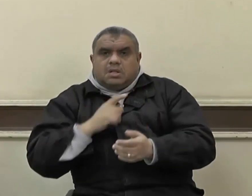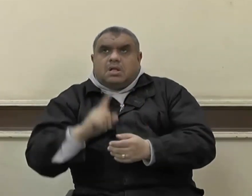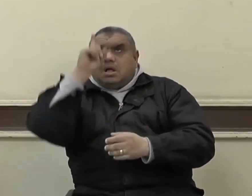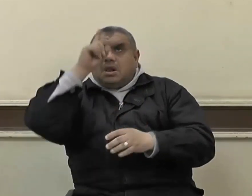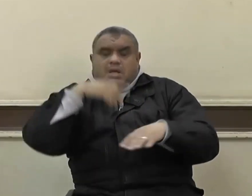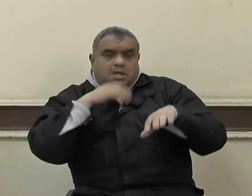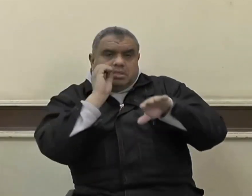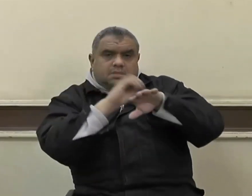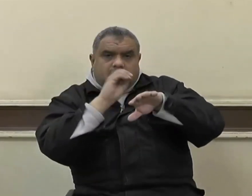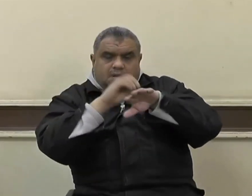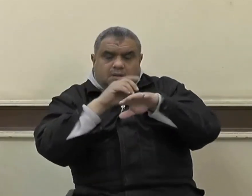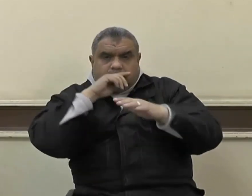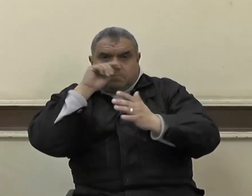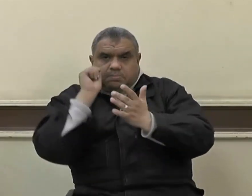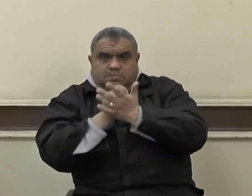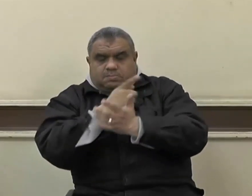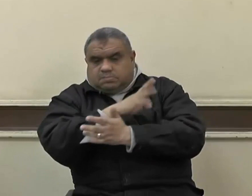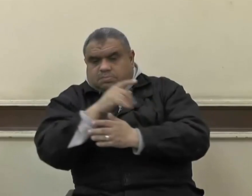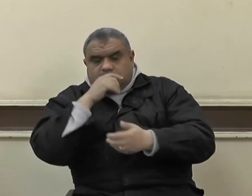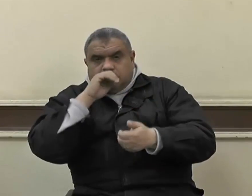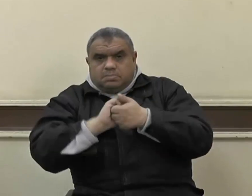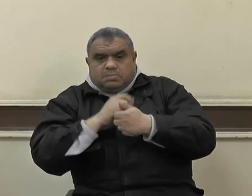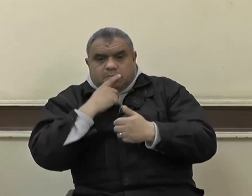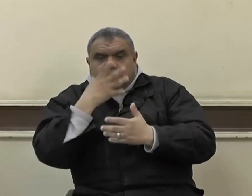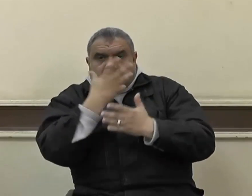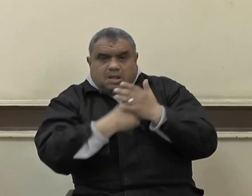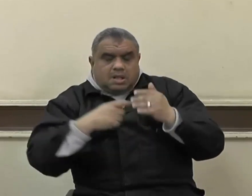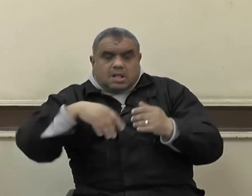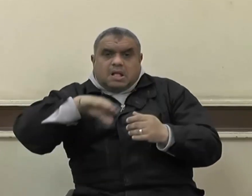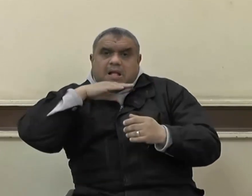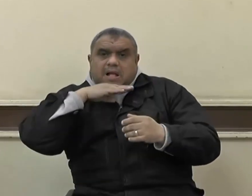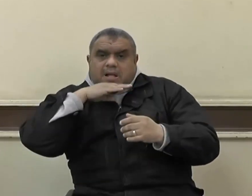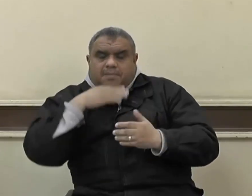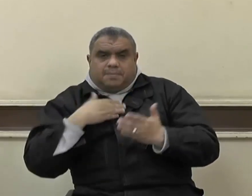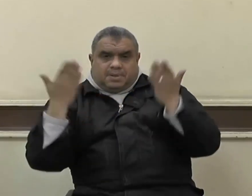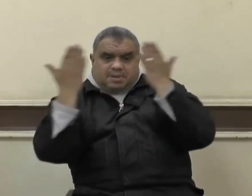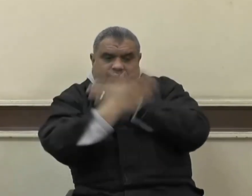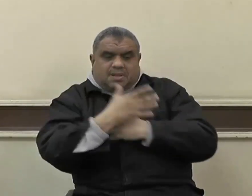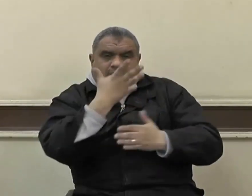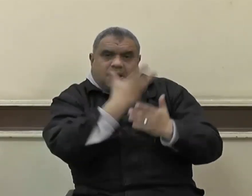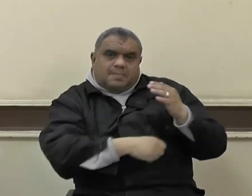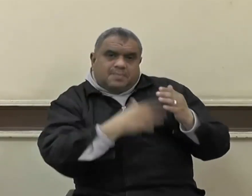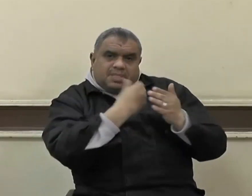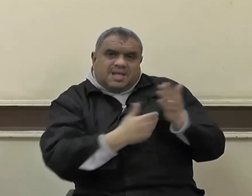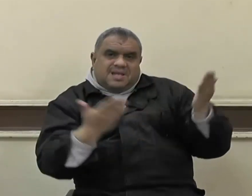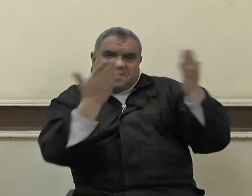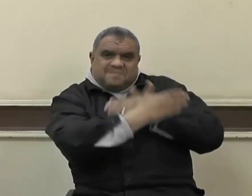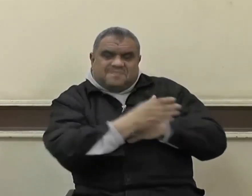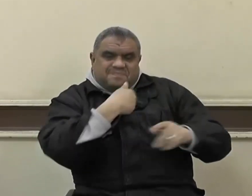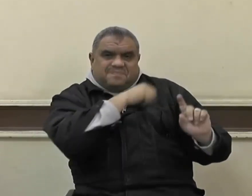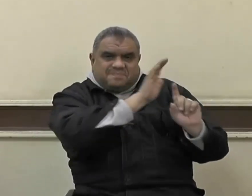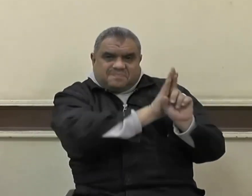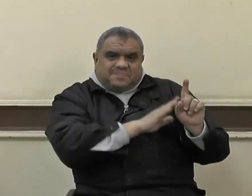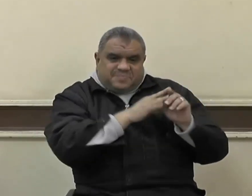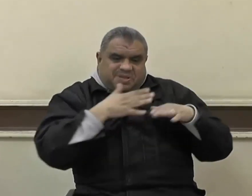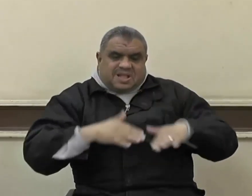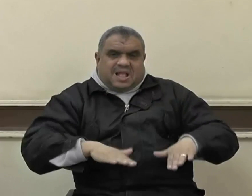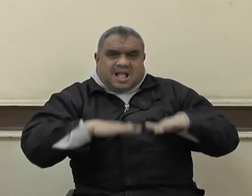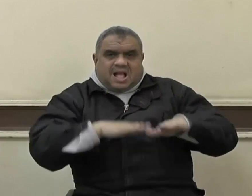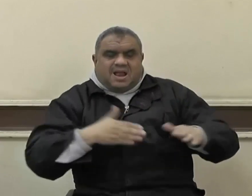وعلى قلب رجل واحد خلف جيشنا وشرطتنا وسائل المؤسسات الوطنية مؤكدين أن